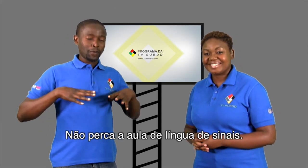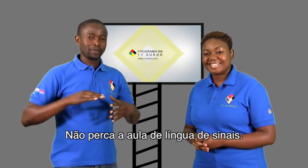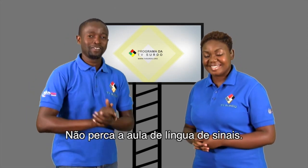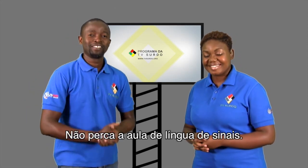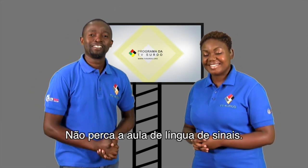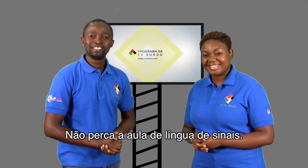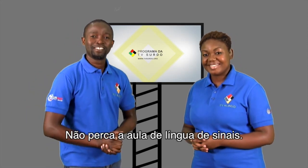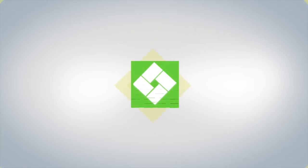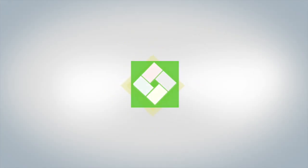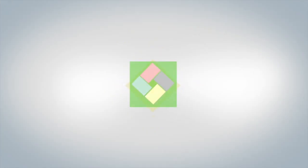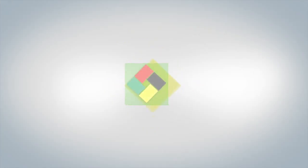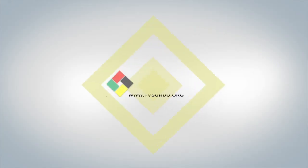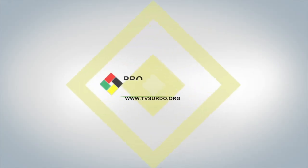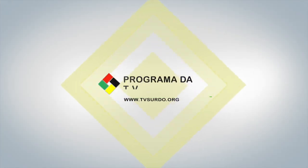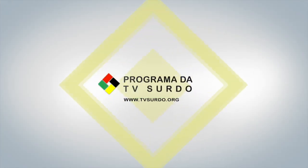Sinais.